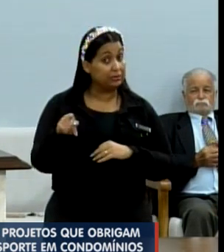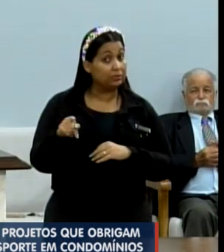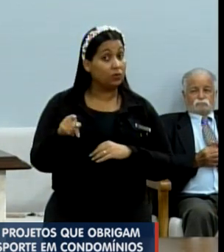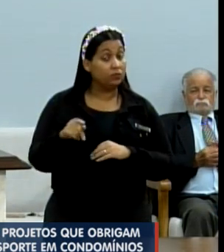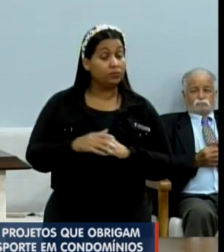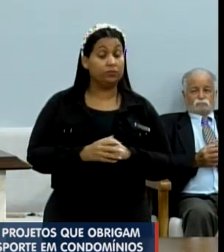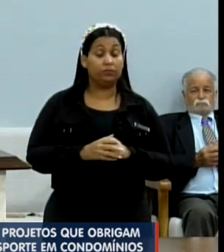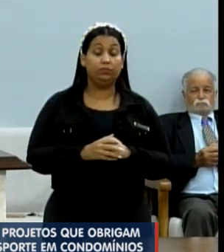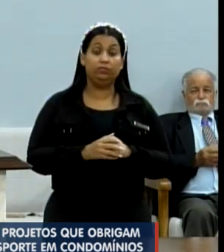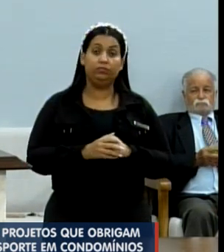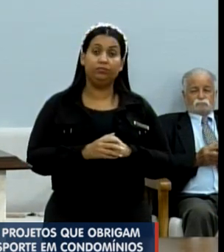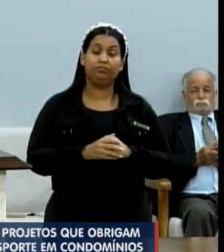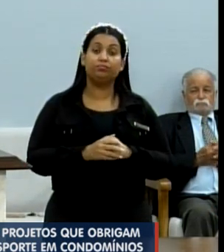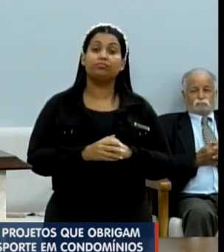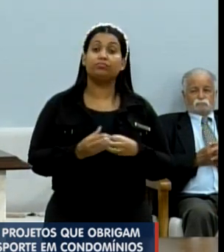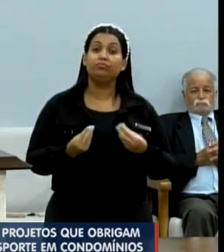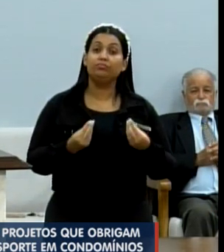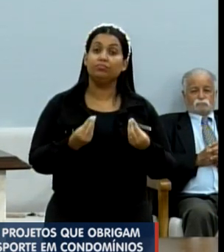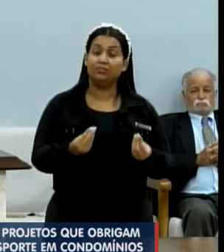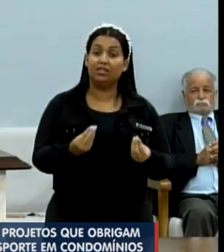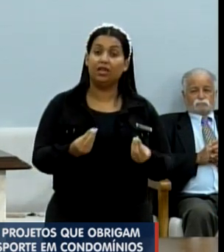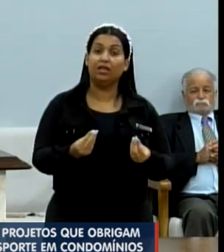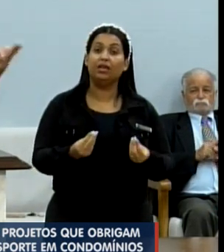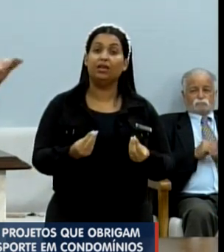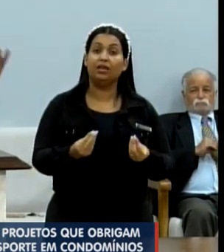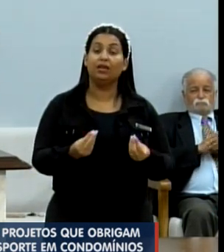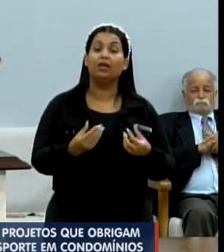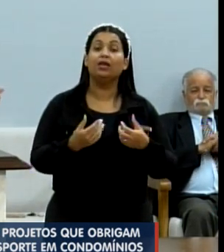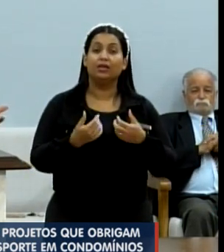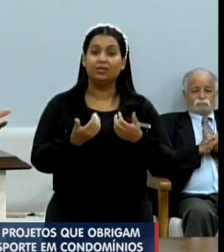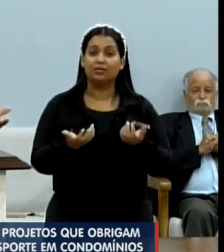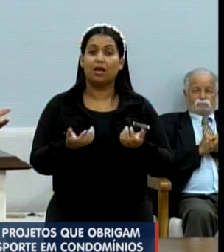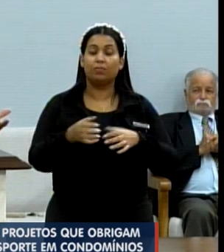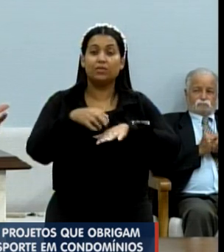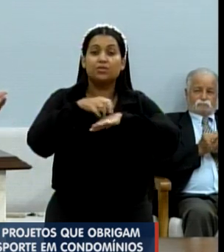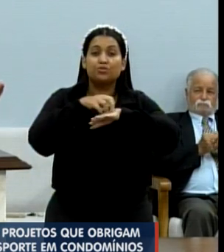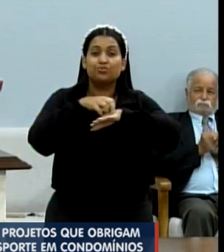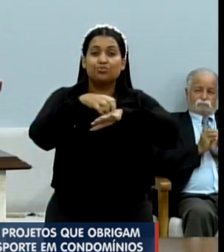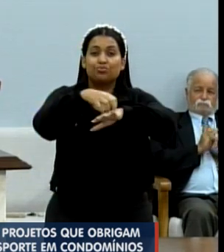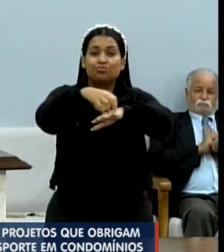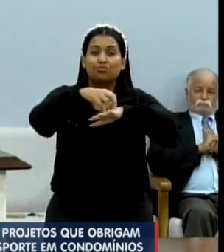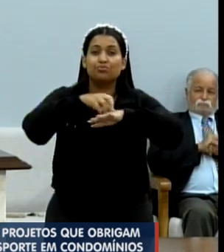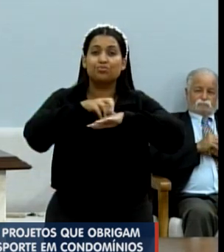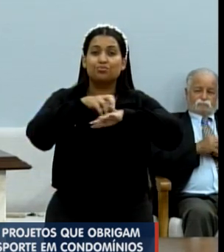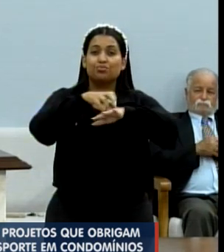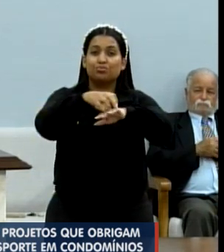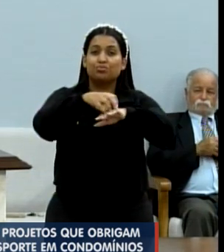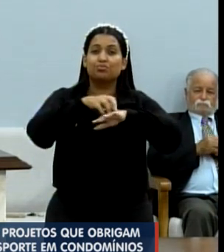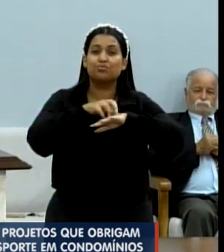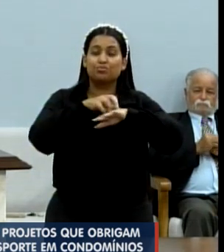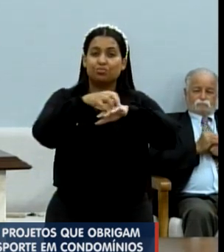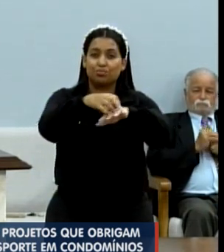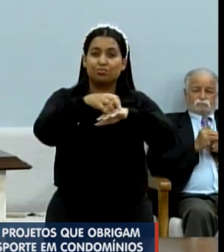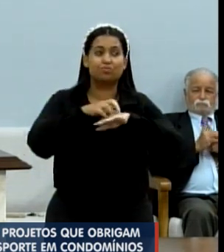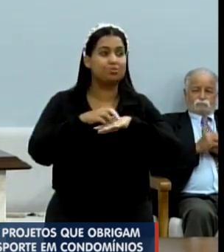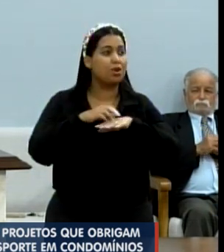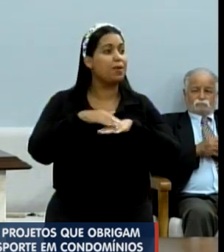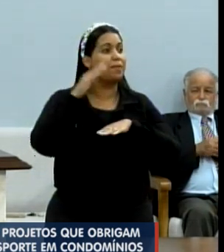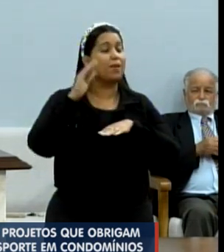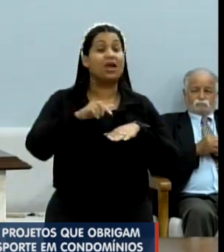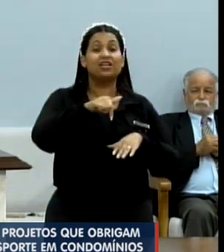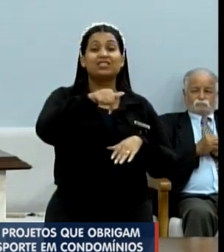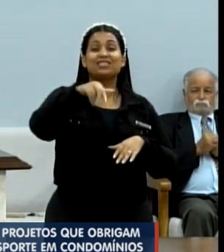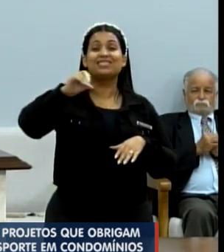limites, forneçam esse transporte, então, coletivo também, onde a distância seja maior de